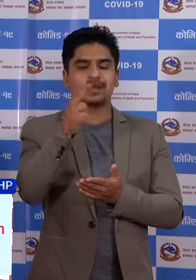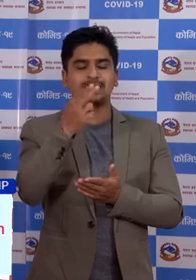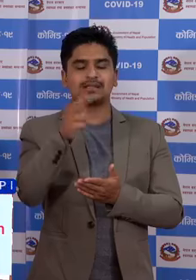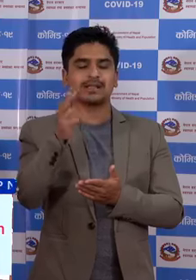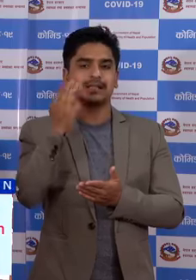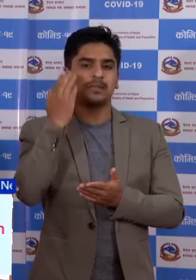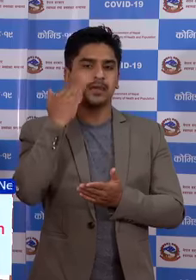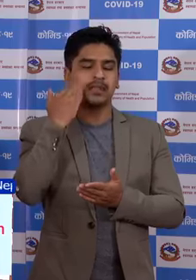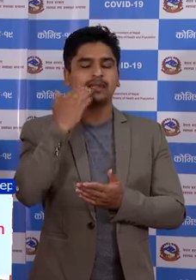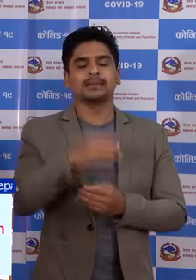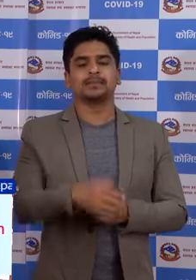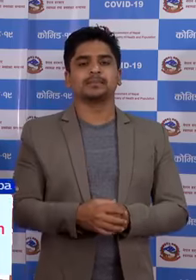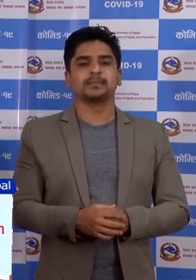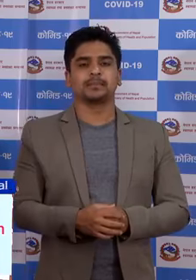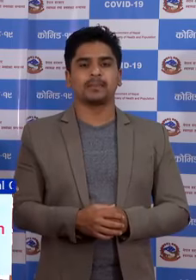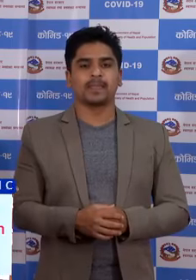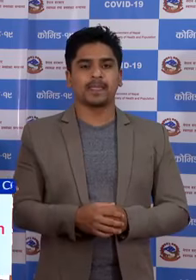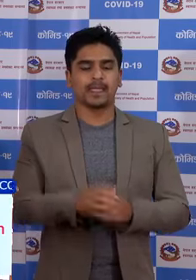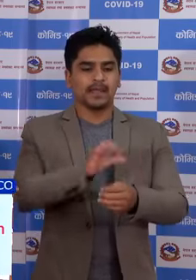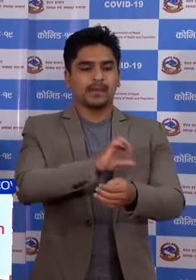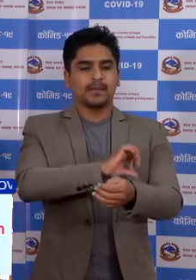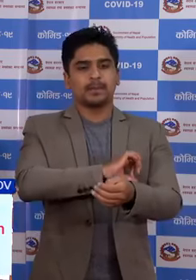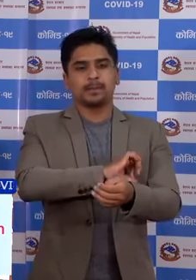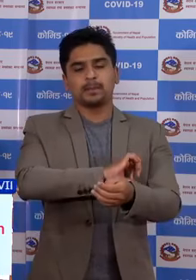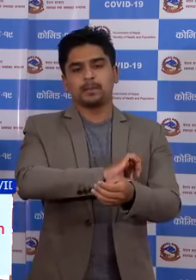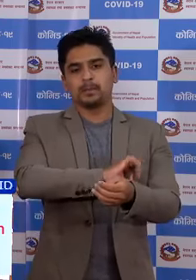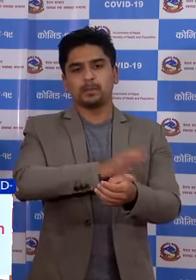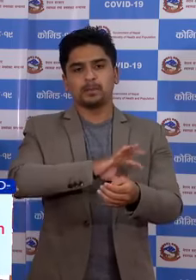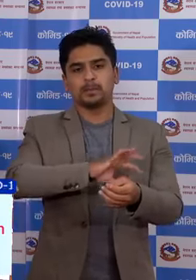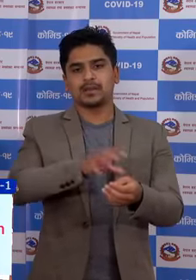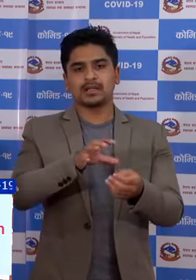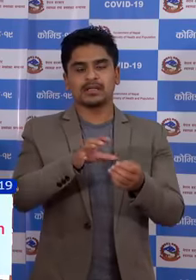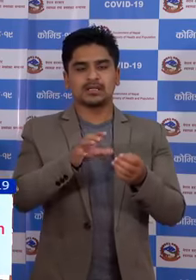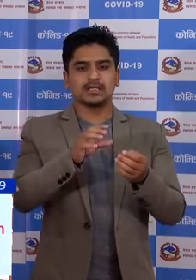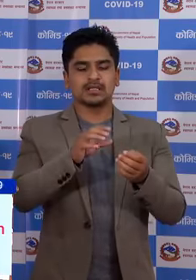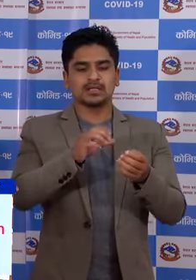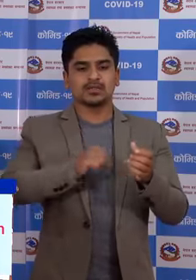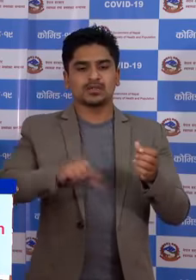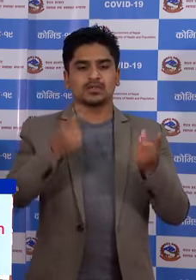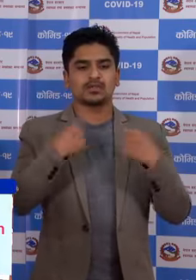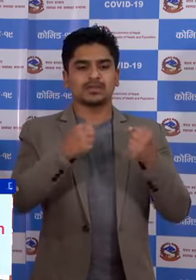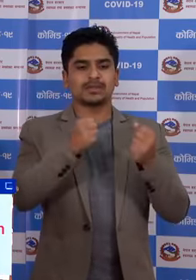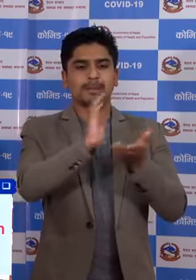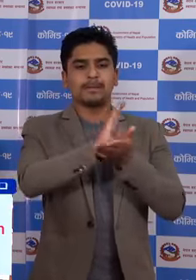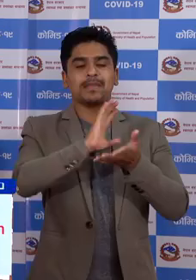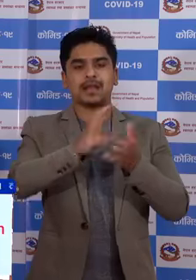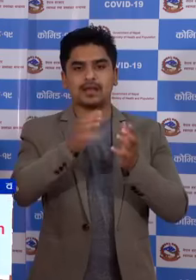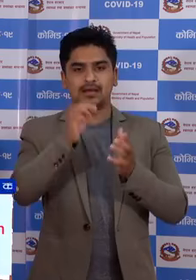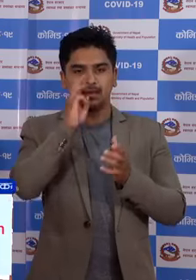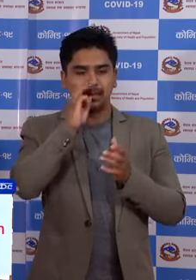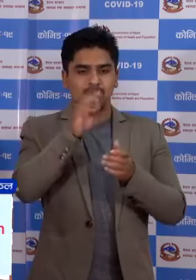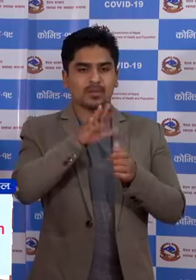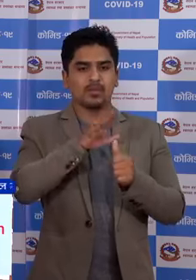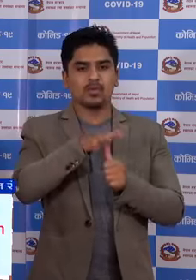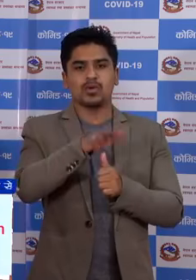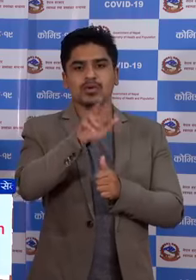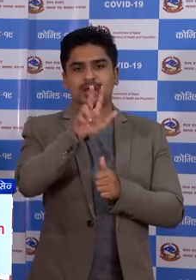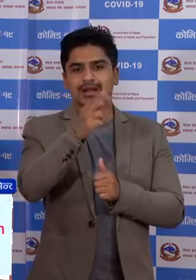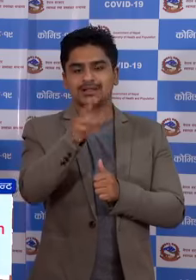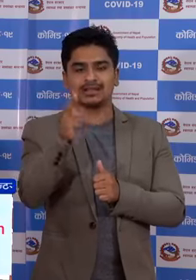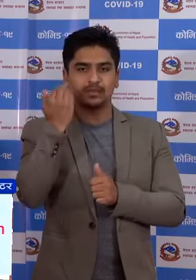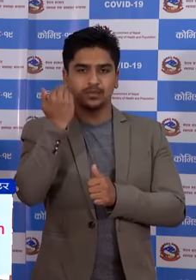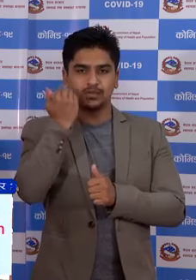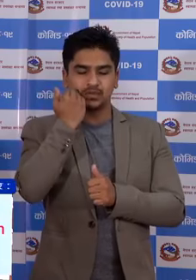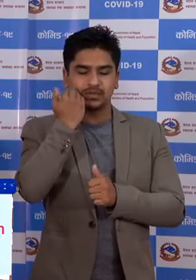महिला प्रादेशिक जनस्वाहत परियुकसल विराठ्न गर मा मोरंका आज जना